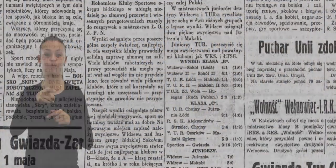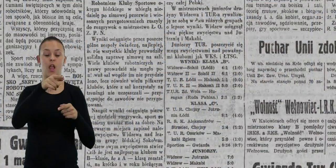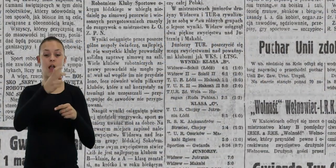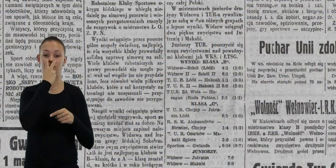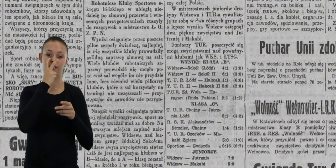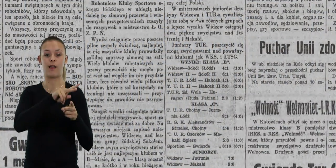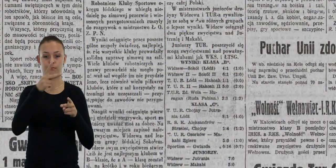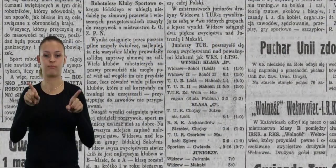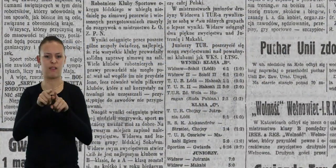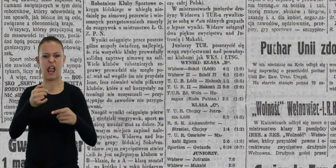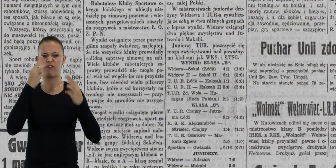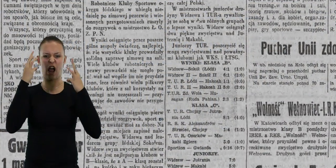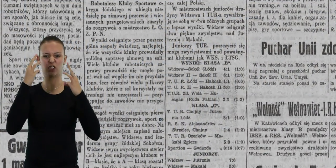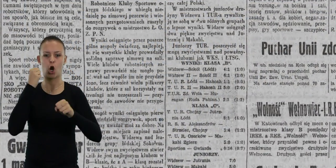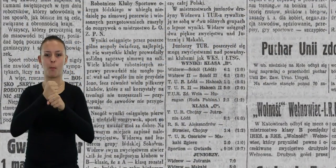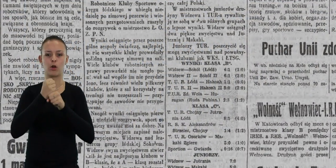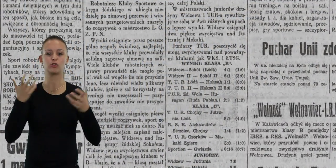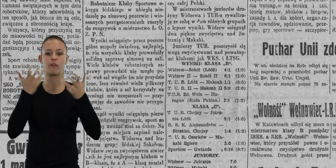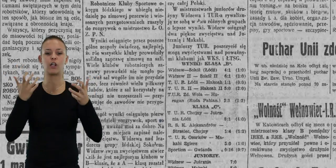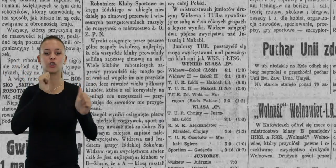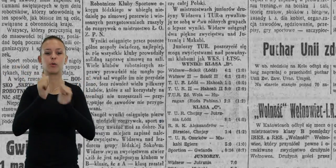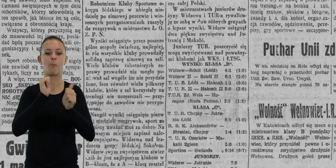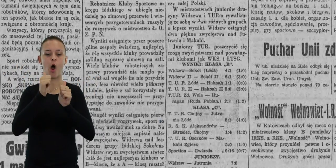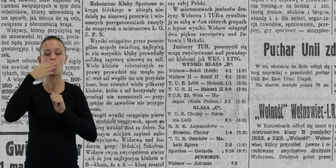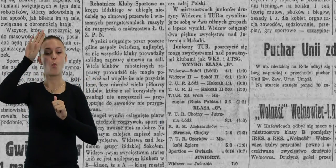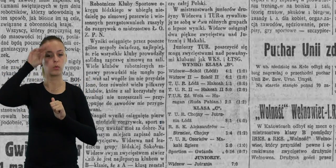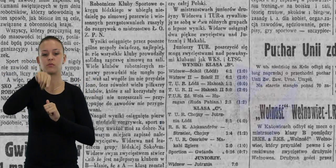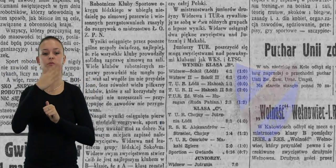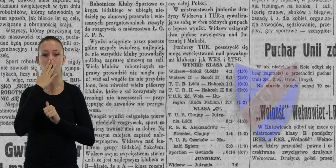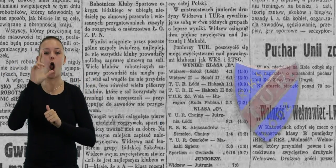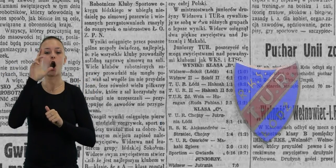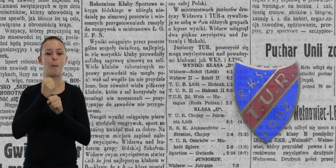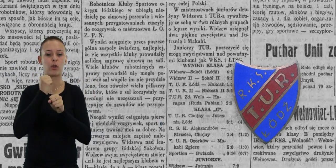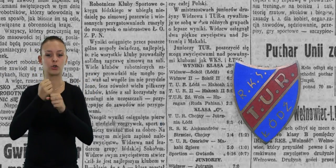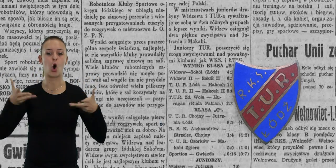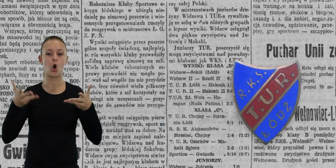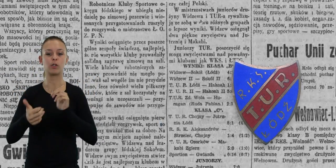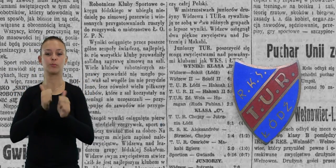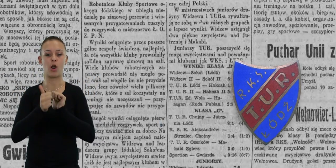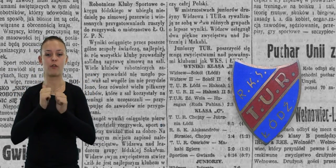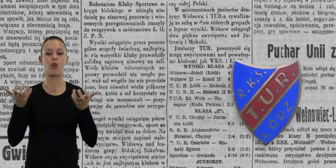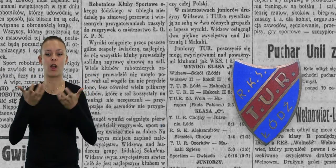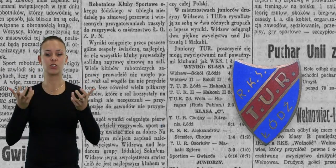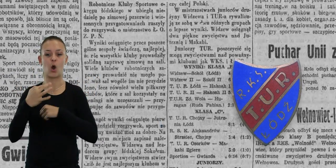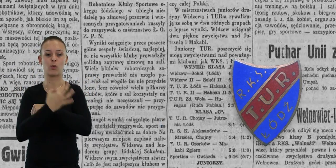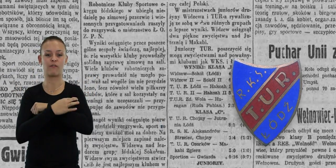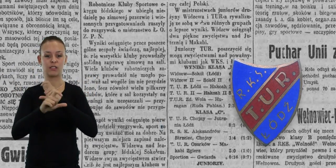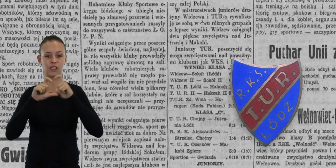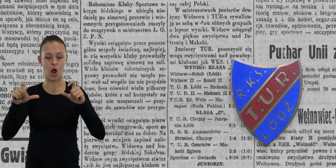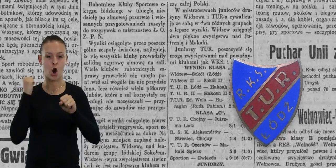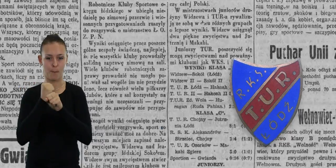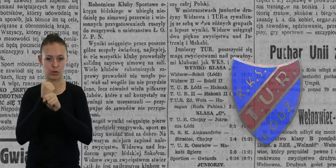Obok Widzewa najważniejszym robotniczym stowarzyszeniem sportowym Łodzi był Robotniczy Klub Sportowy Towarzystwa Uniwersytetu